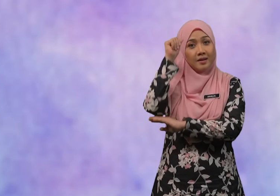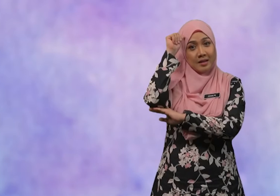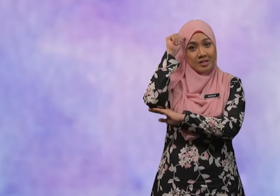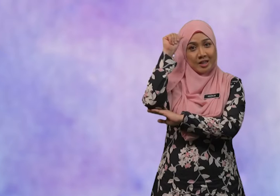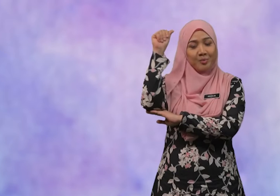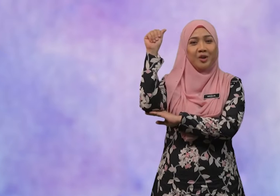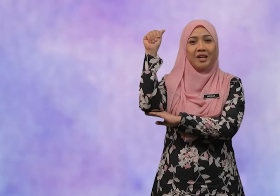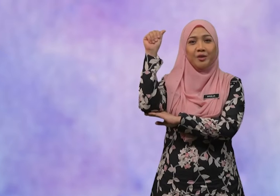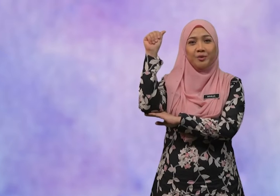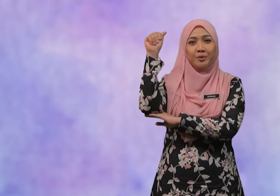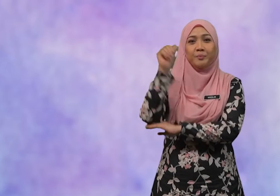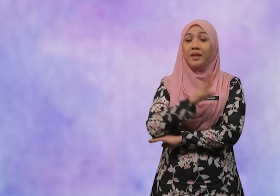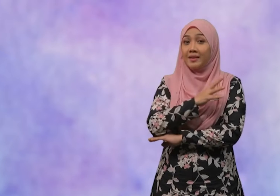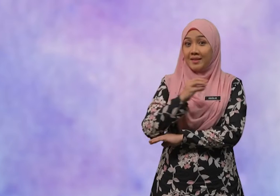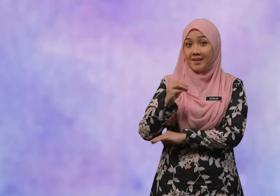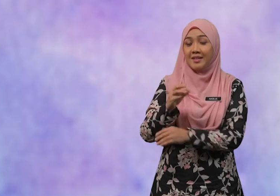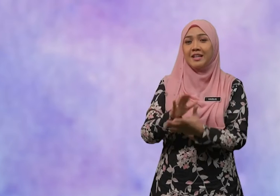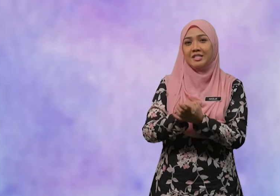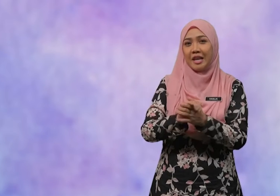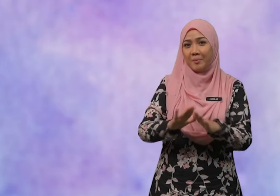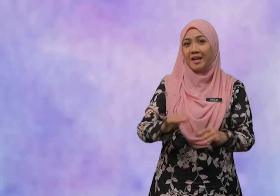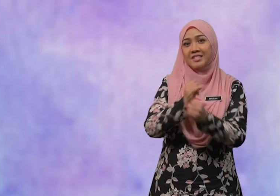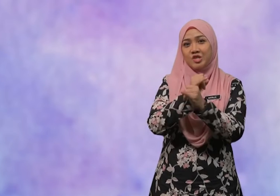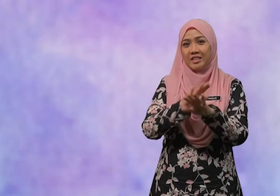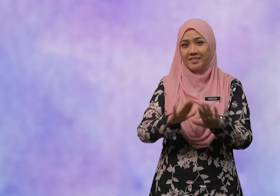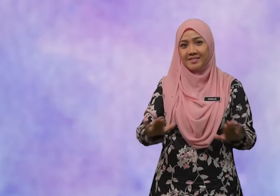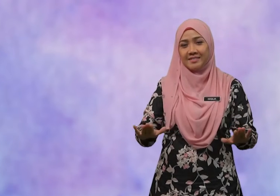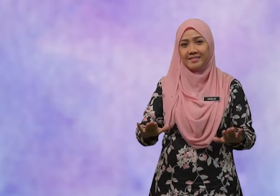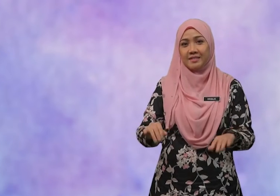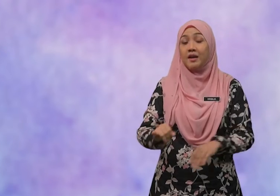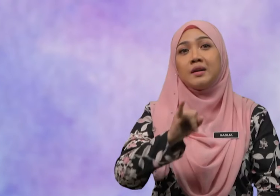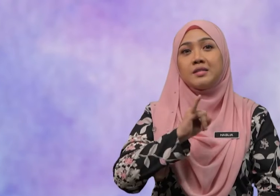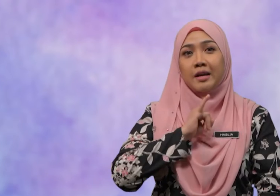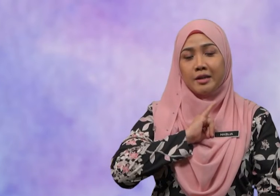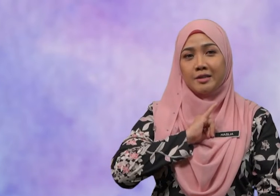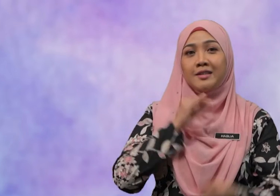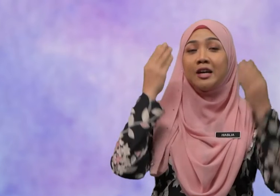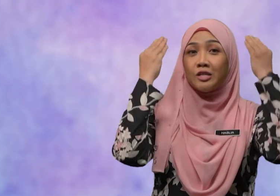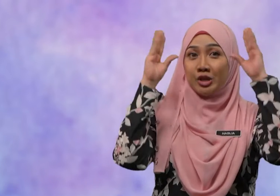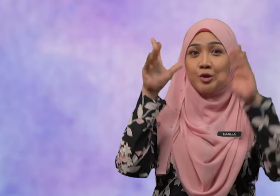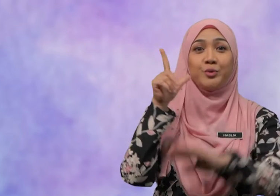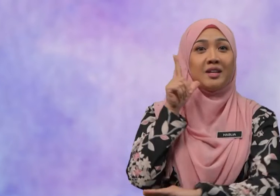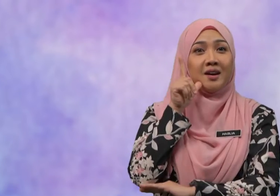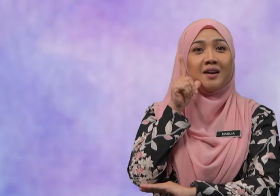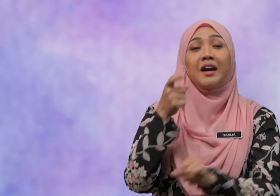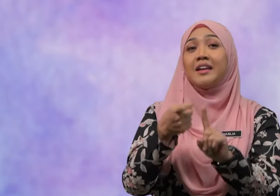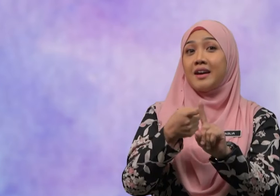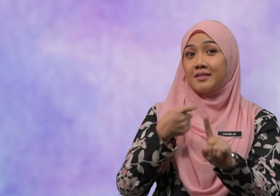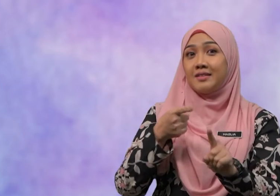Assalamualaikum dan selamat sejahtera. Saya Cik Gulia dari